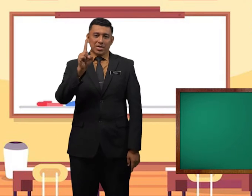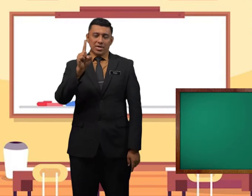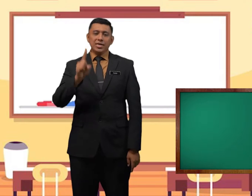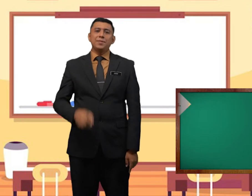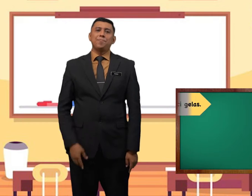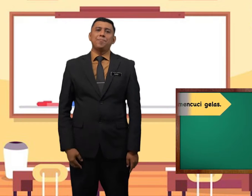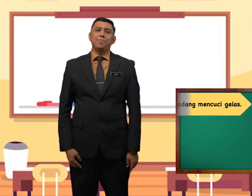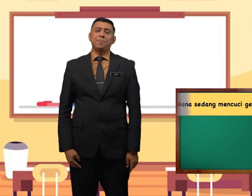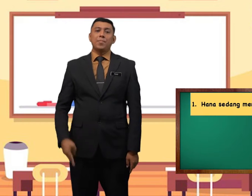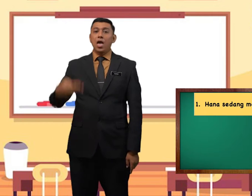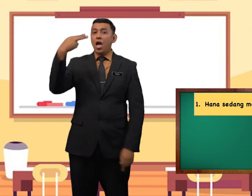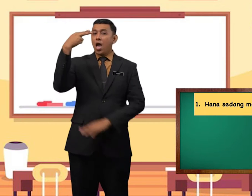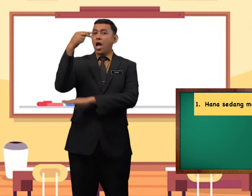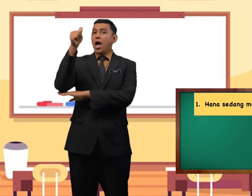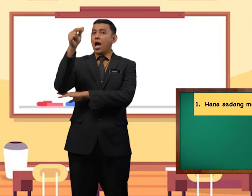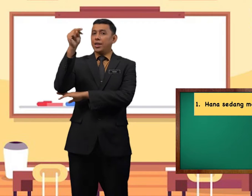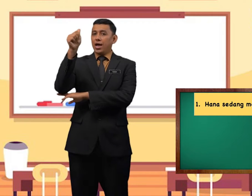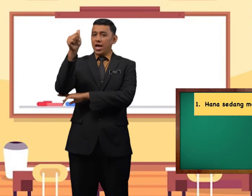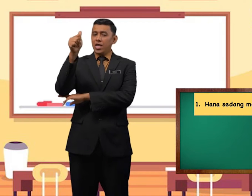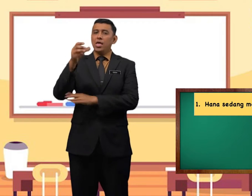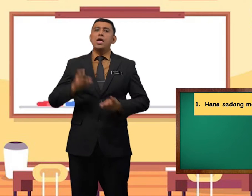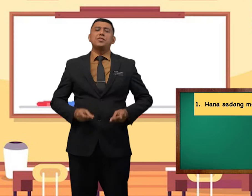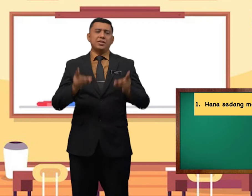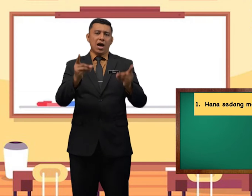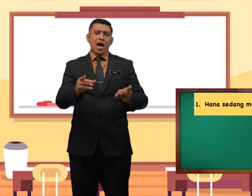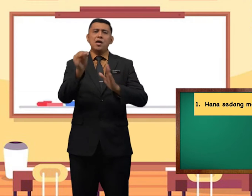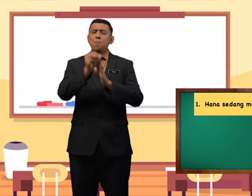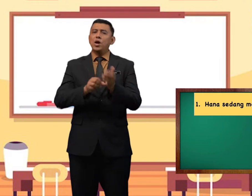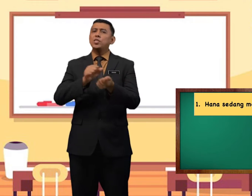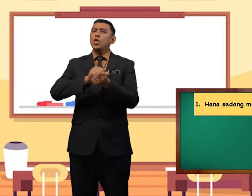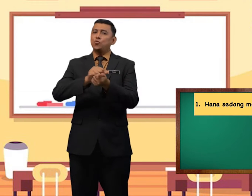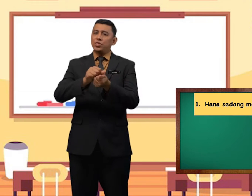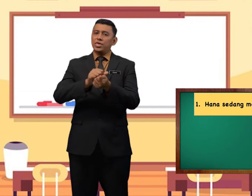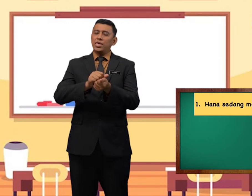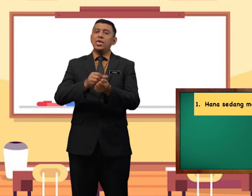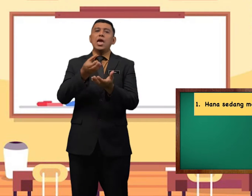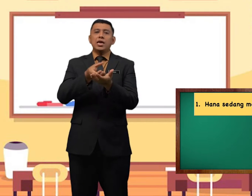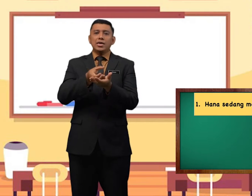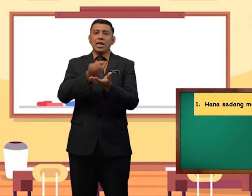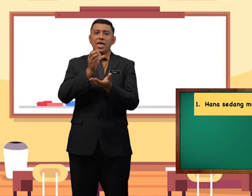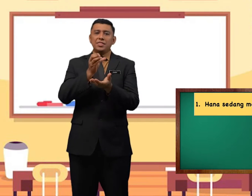Hana sedang mencuci gelas.